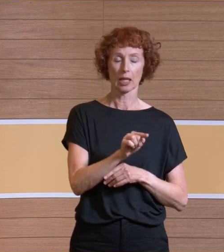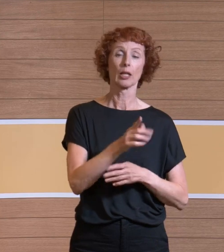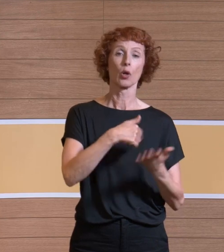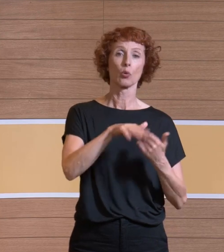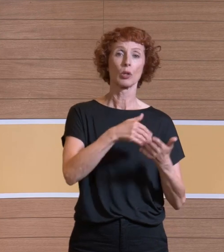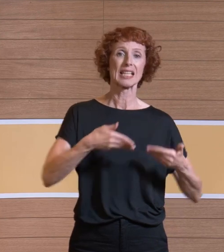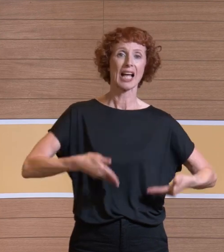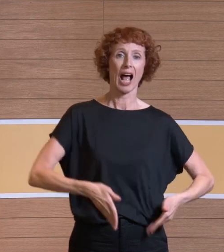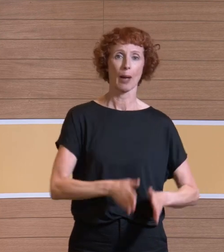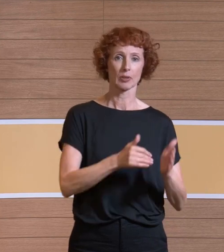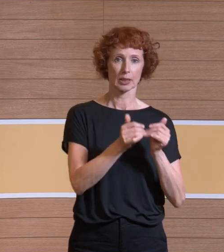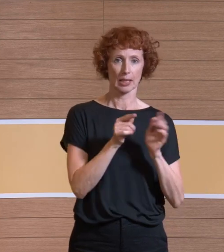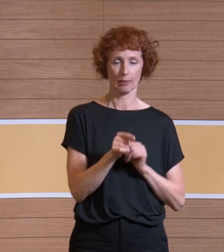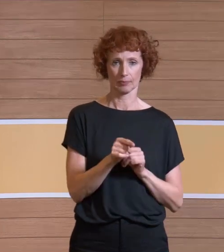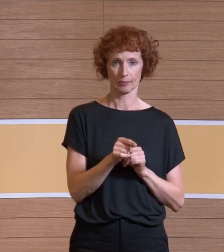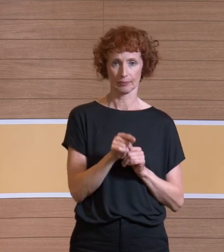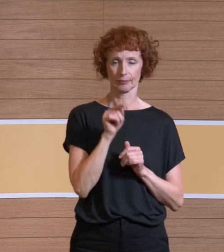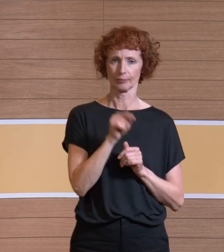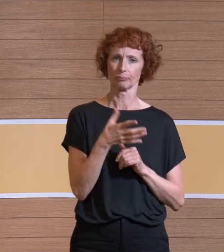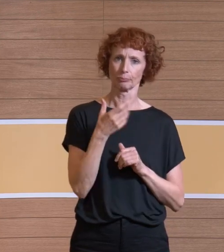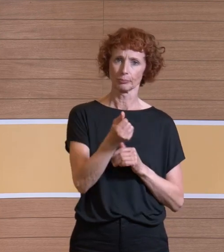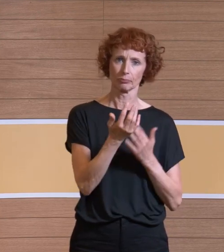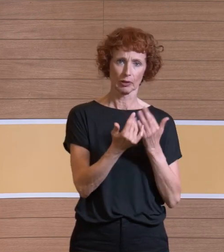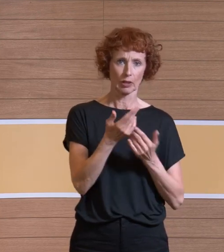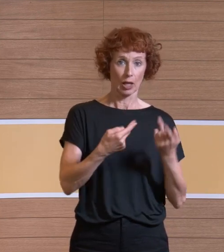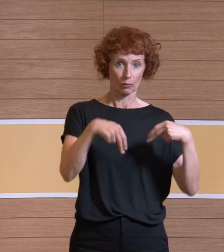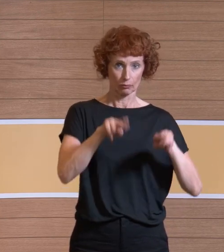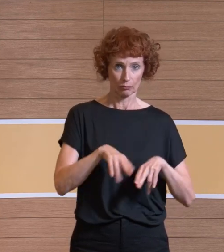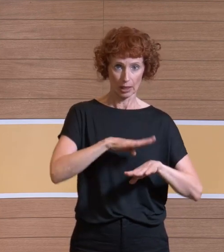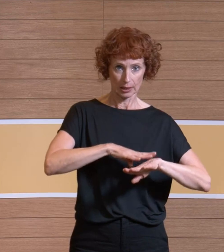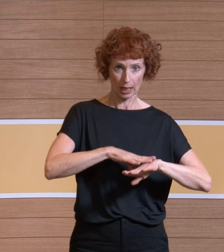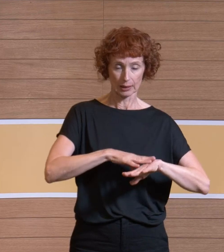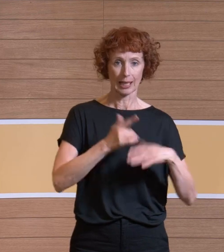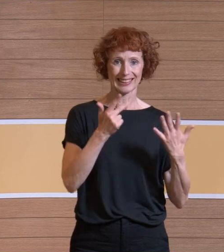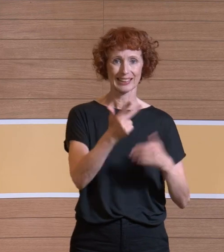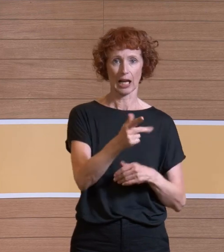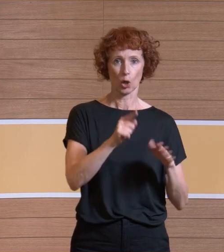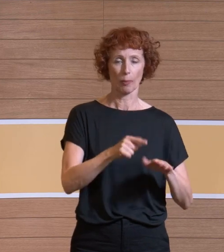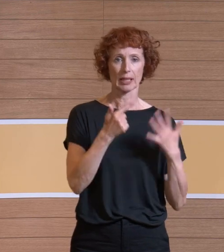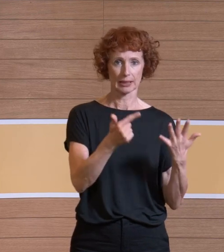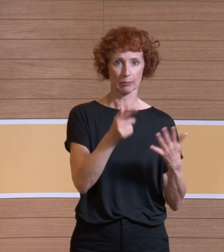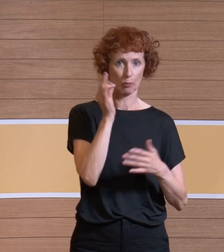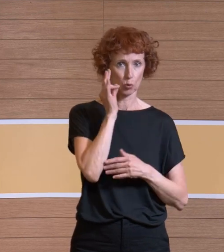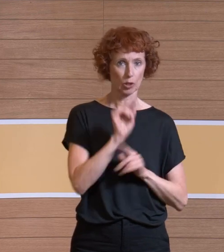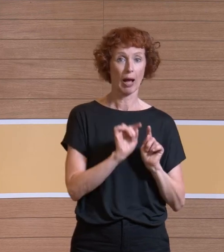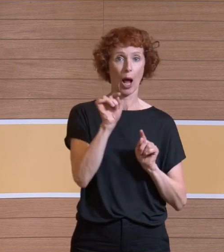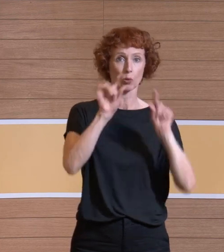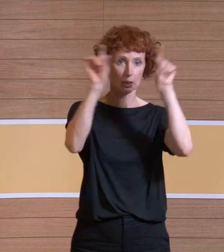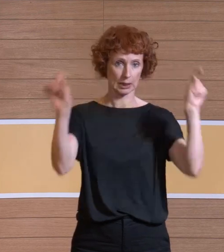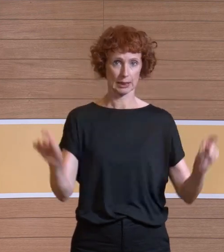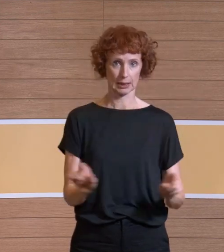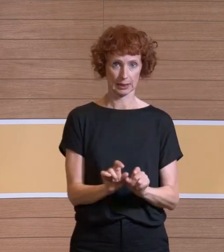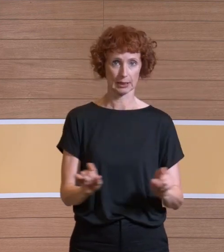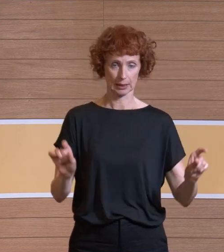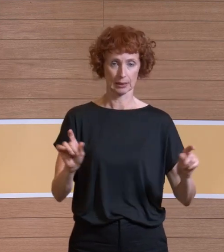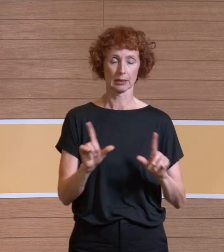System. Dort erreichen wir eine Erholzeit nach 3,7 Minuten im Außenbereich. Das bedeutet, dass wir im Außenbereich